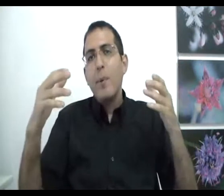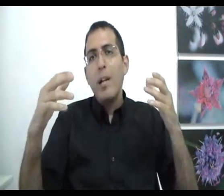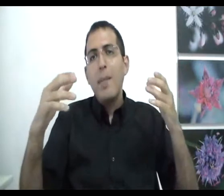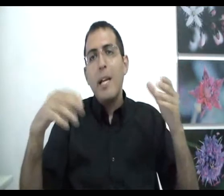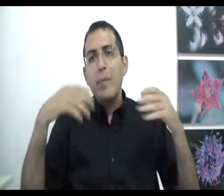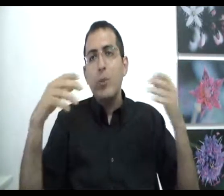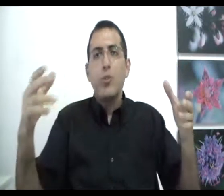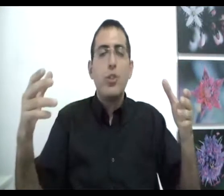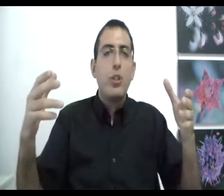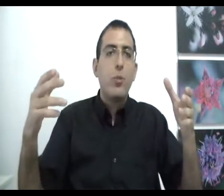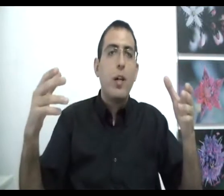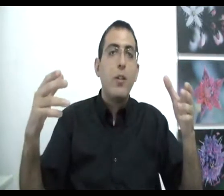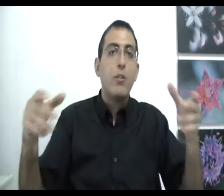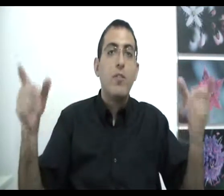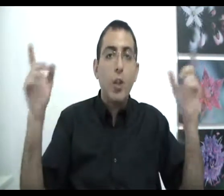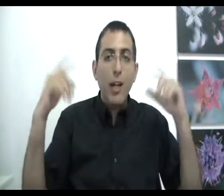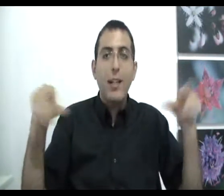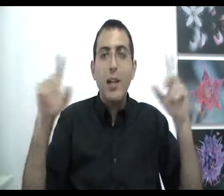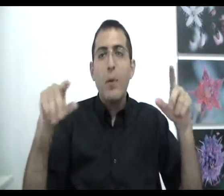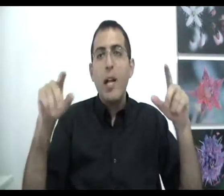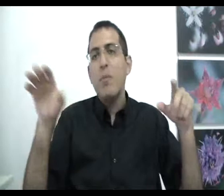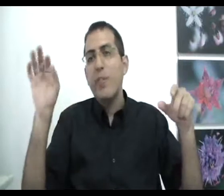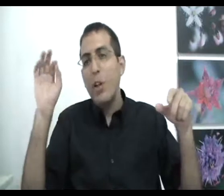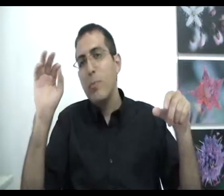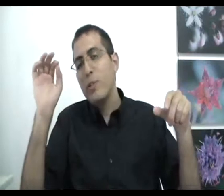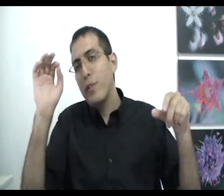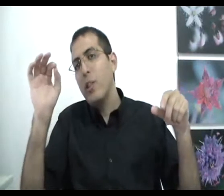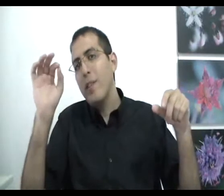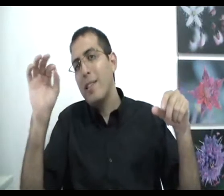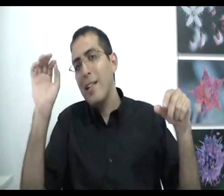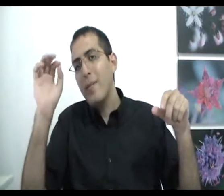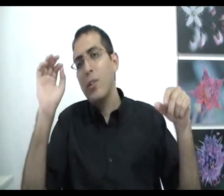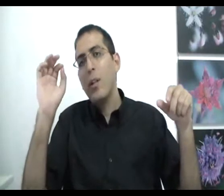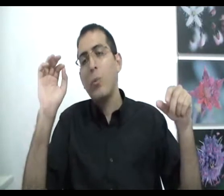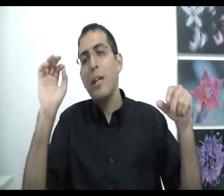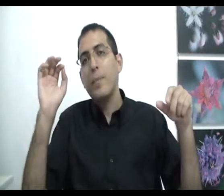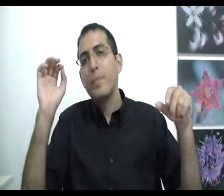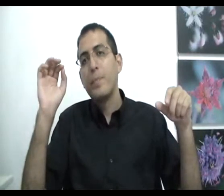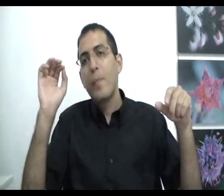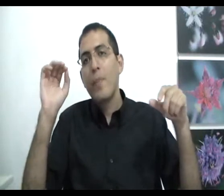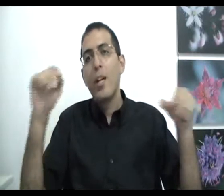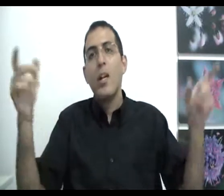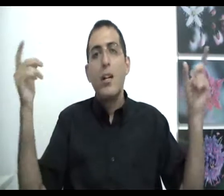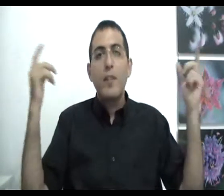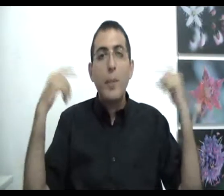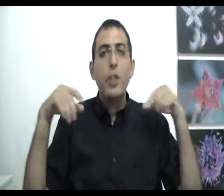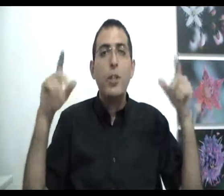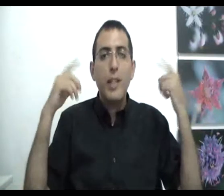בעולם הם סוג של שיטות רוחניות וכל הדרכים בעולם מובילות בסופו של דבר את האדם לאותה נקודה ומי שיודע